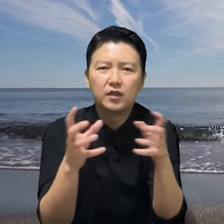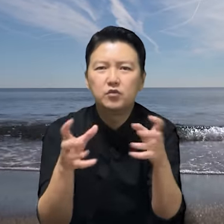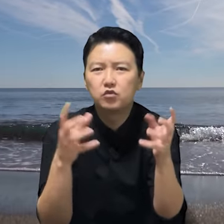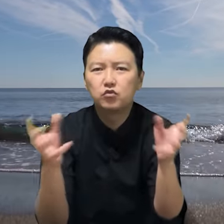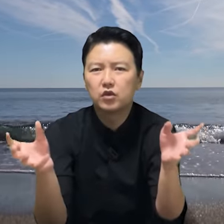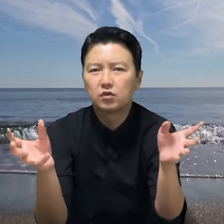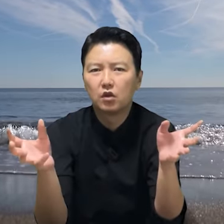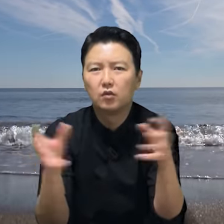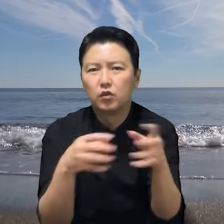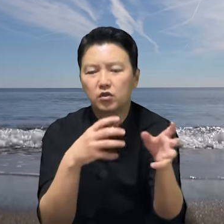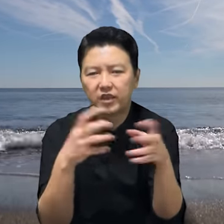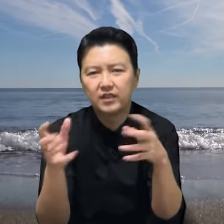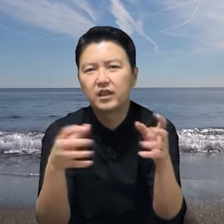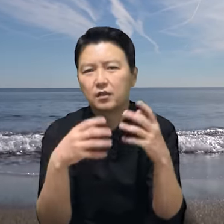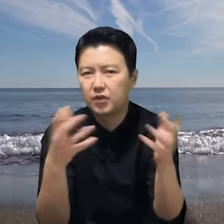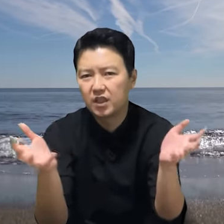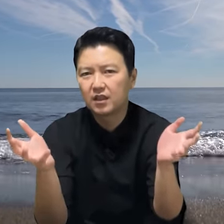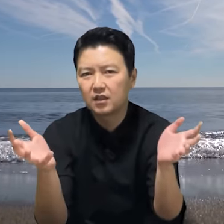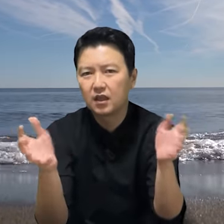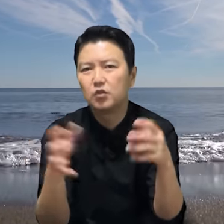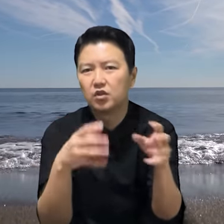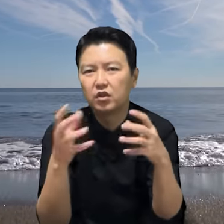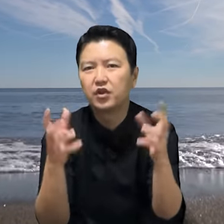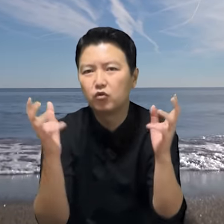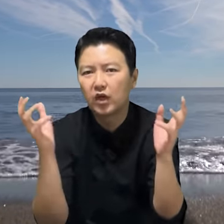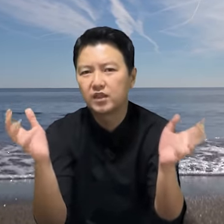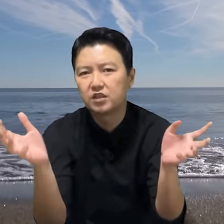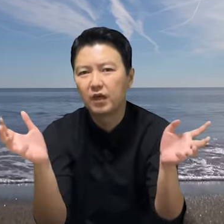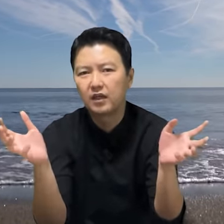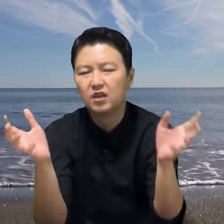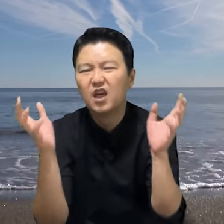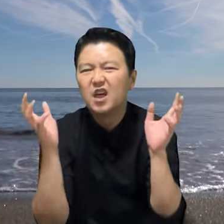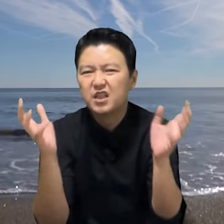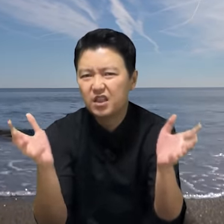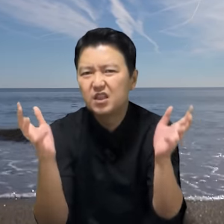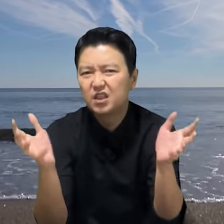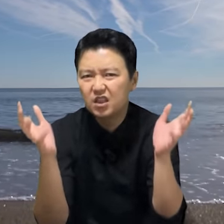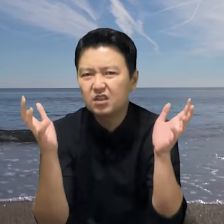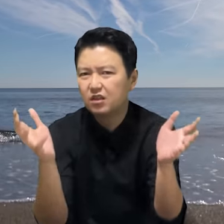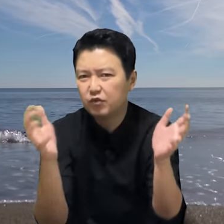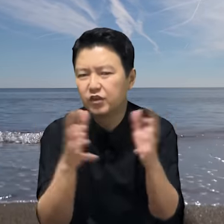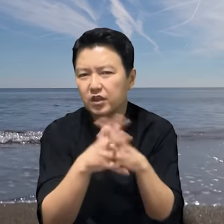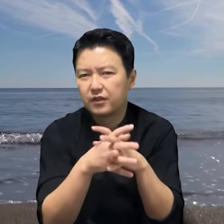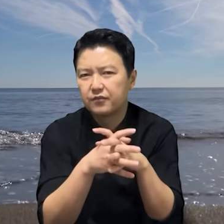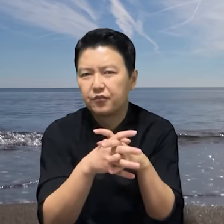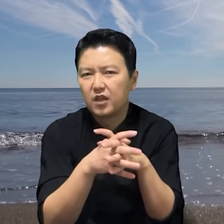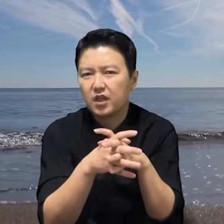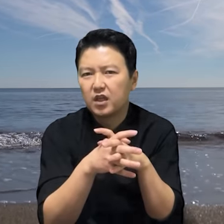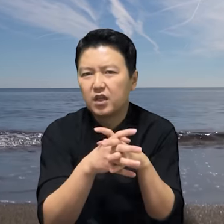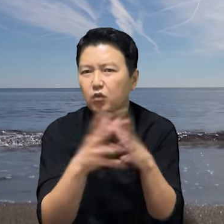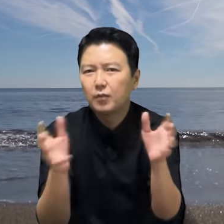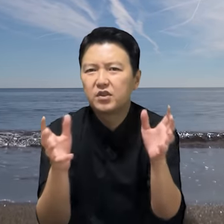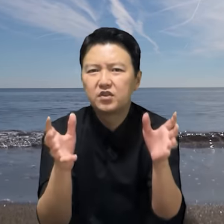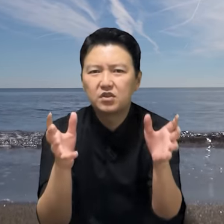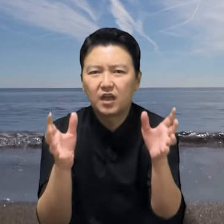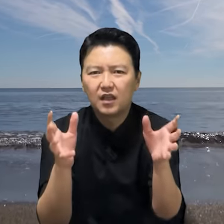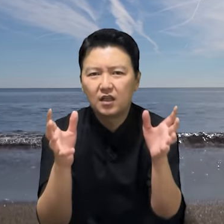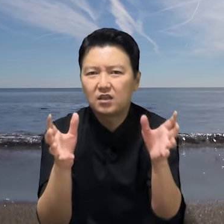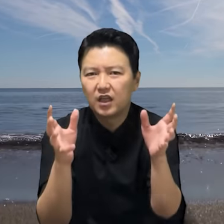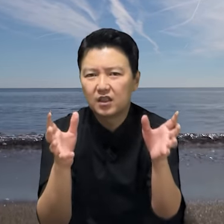임신중이어서 살생을 피한다던가 그런 경우가 있지만 극히 드뭅니다. 이와 비슷한 안건이 하나